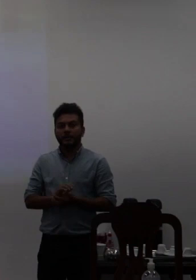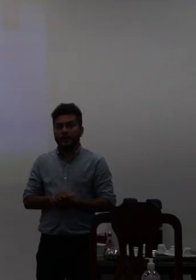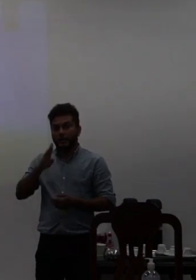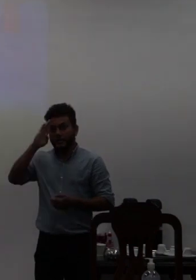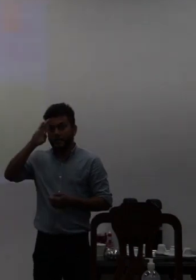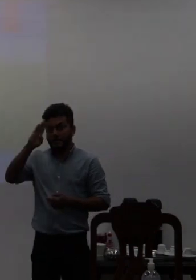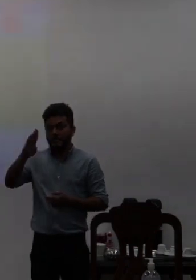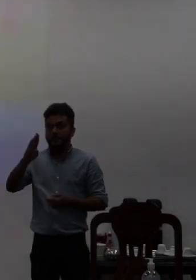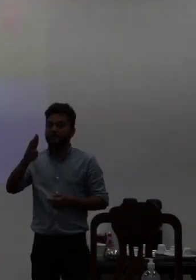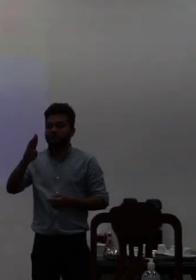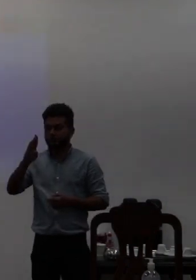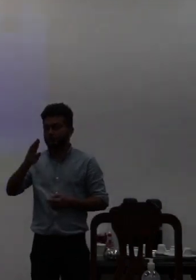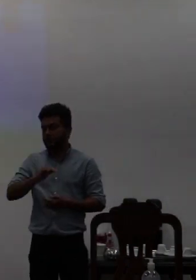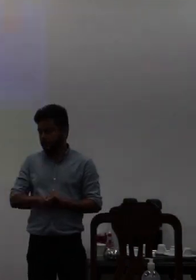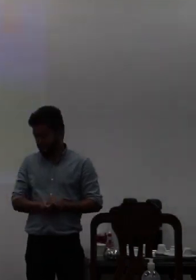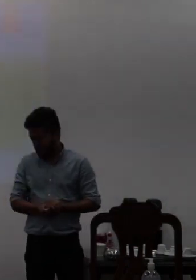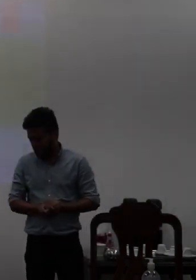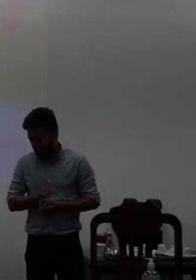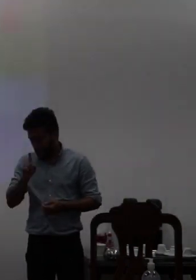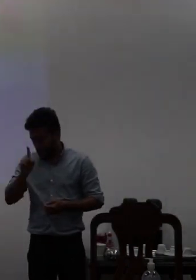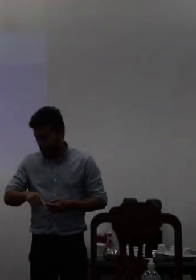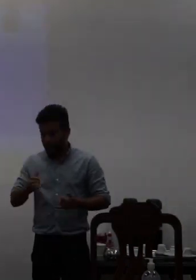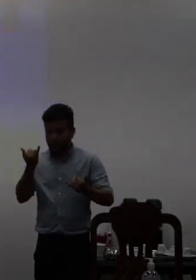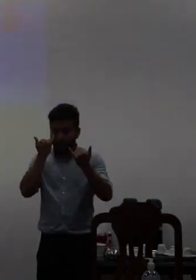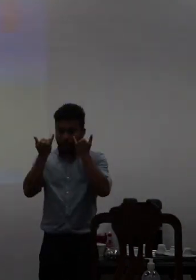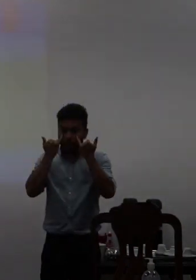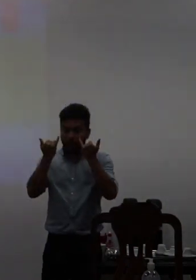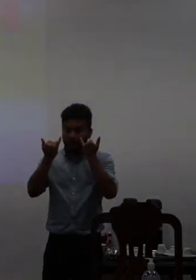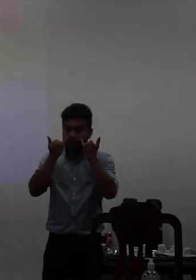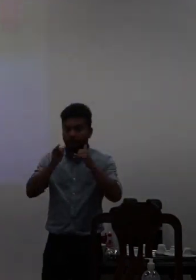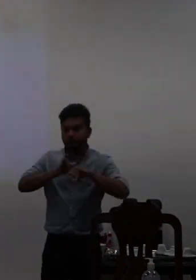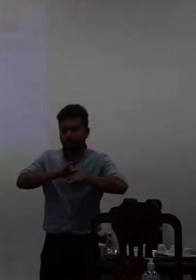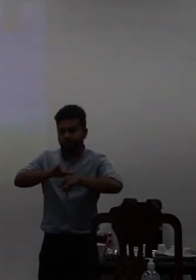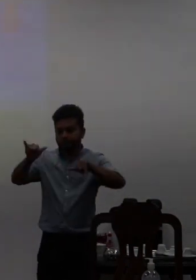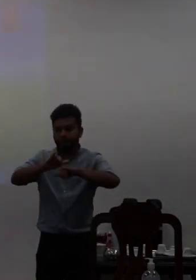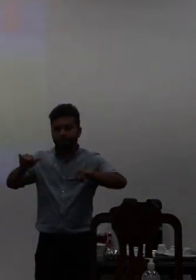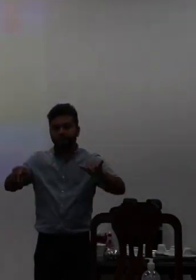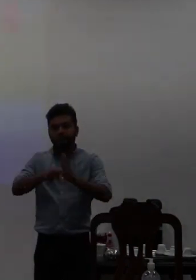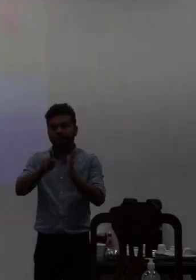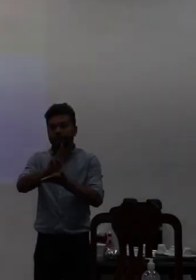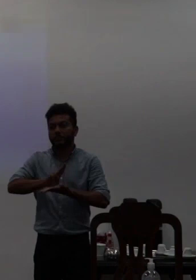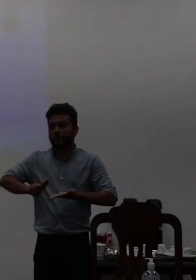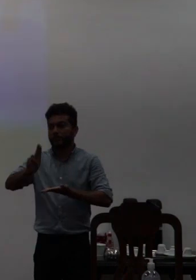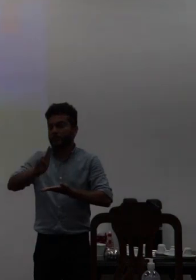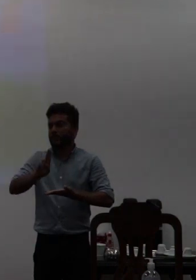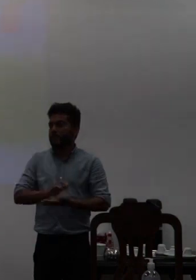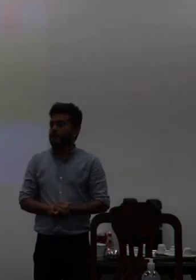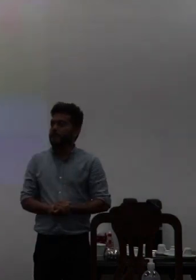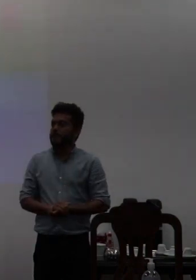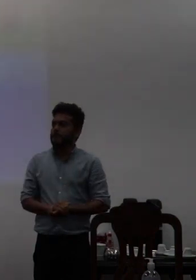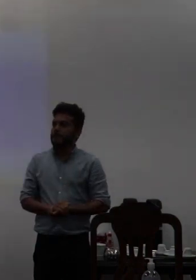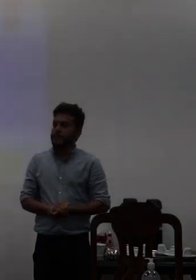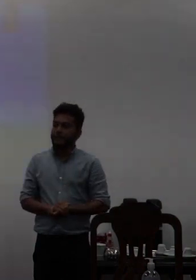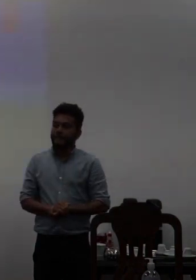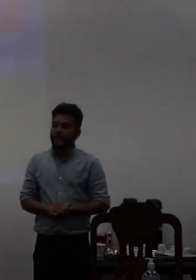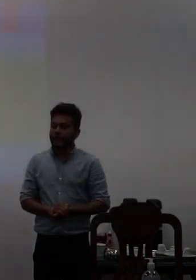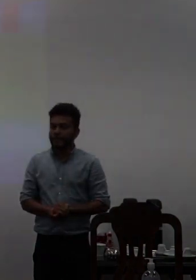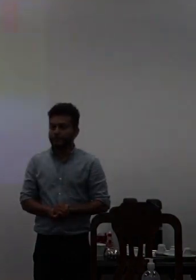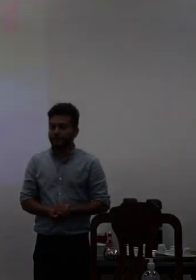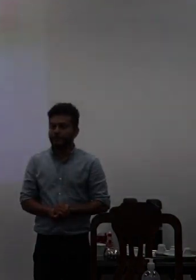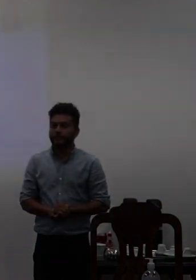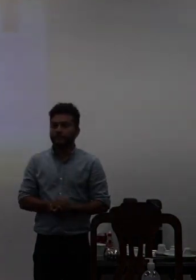função trazer as informações da universidade mais informações